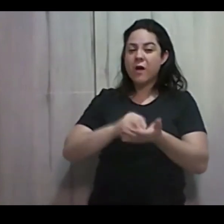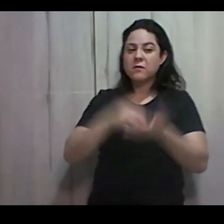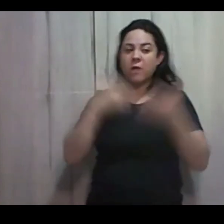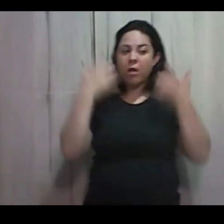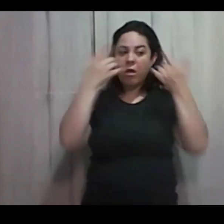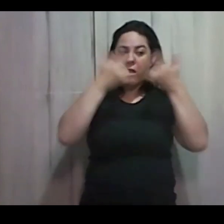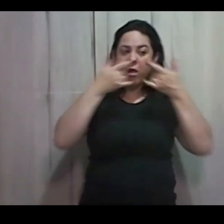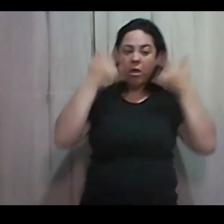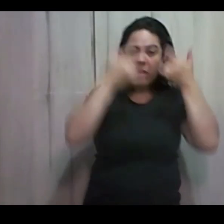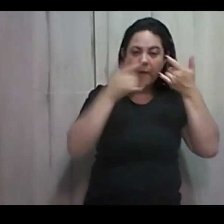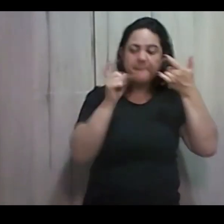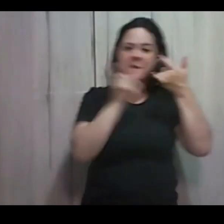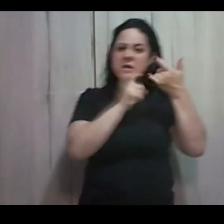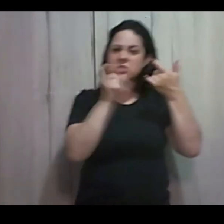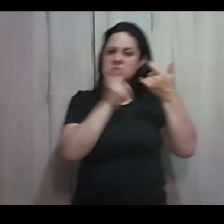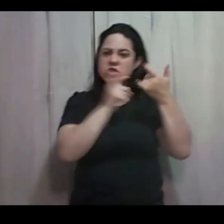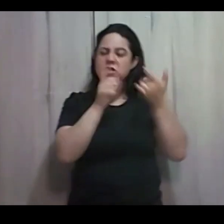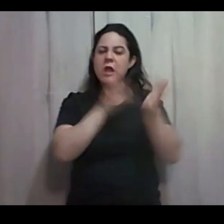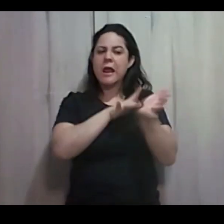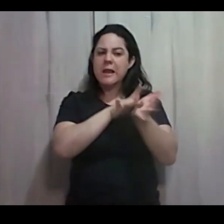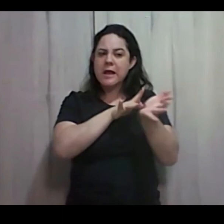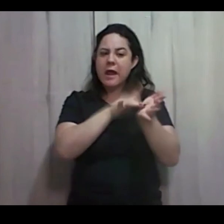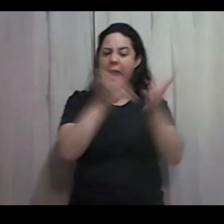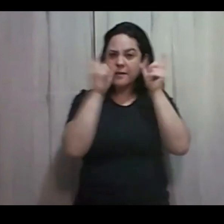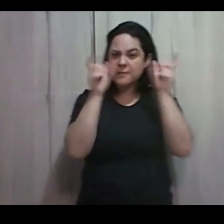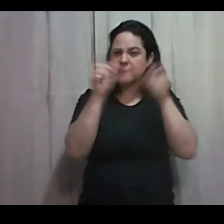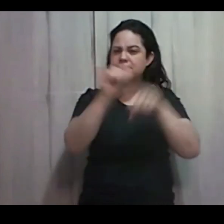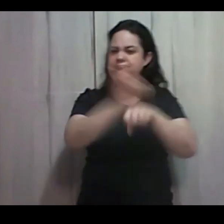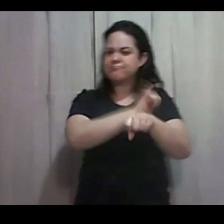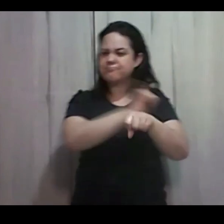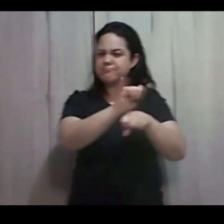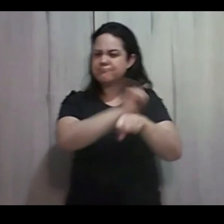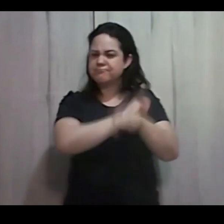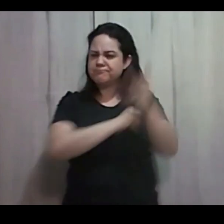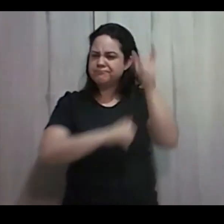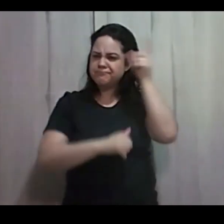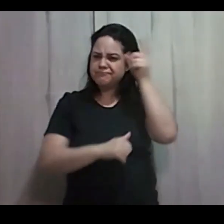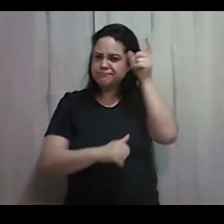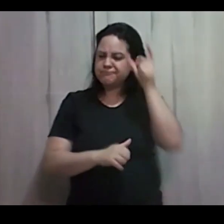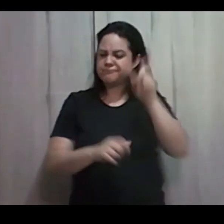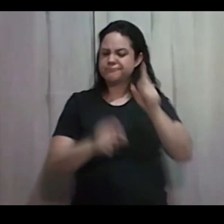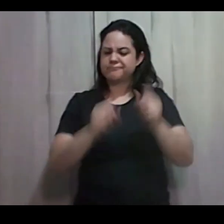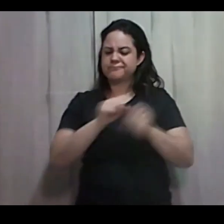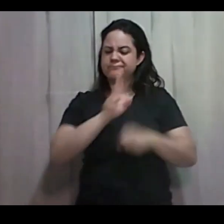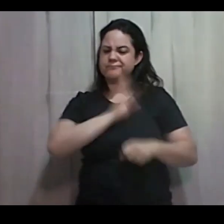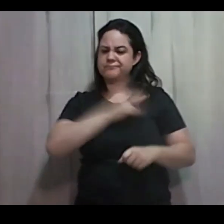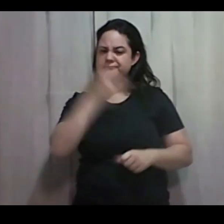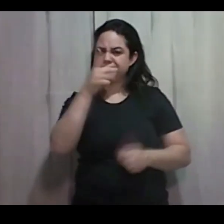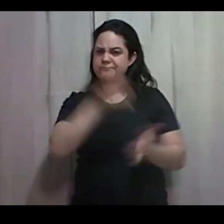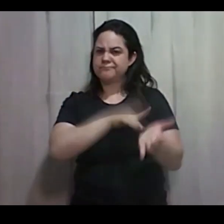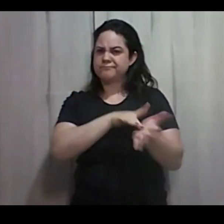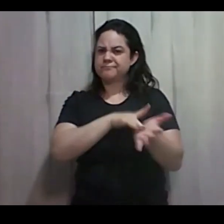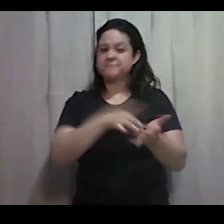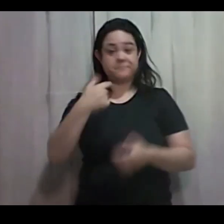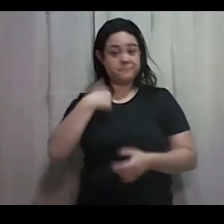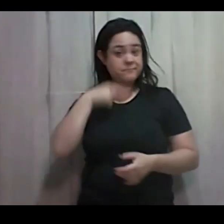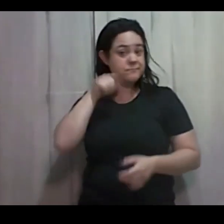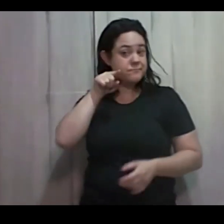atento Para as armadilhas Não deixe Que o seu coração Te engane Eu Você E a Daniel Todos